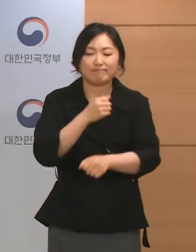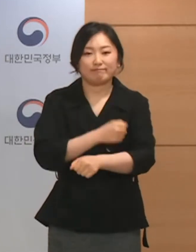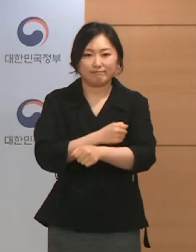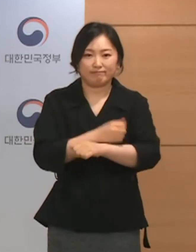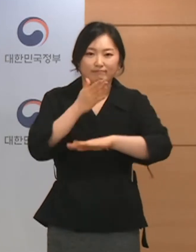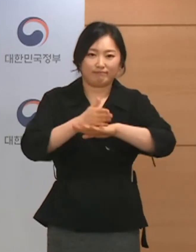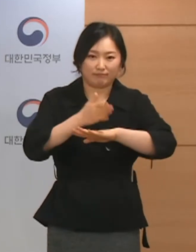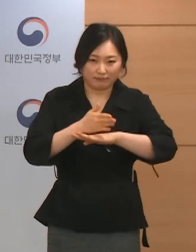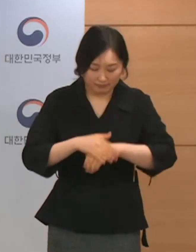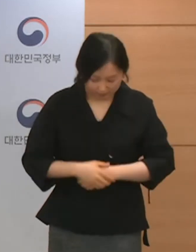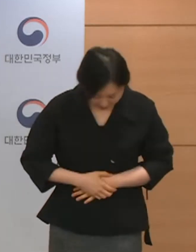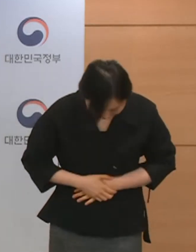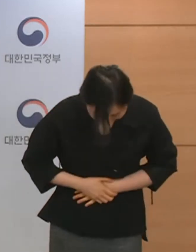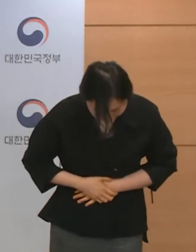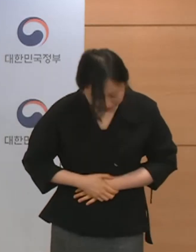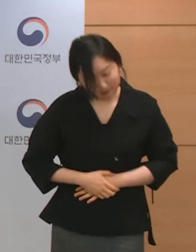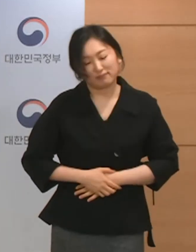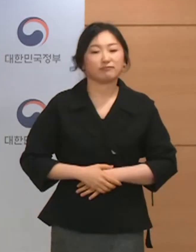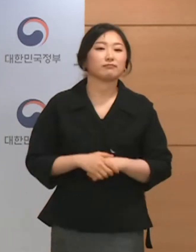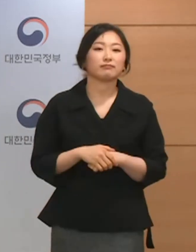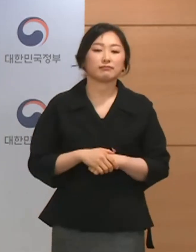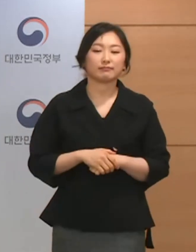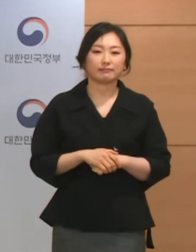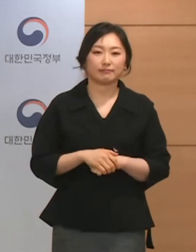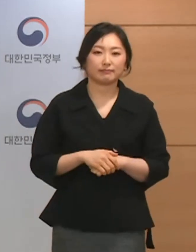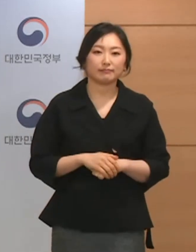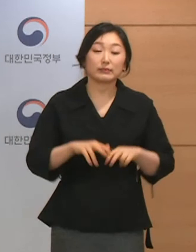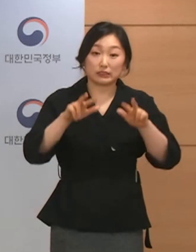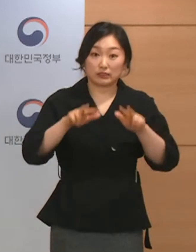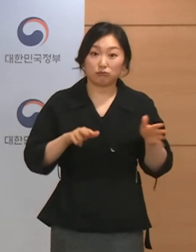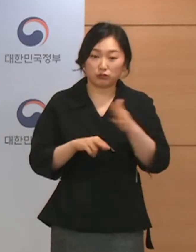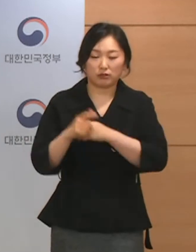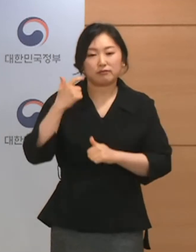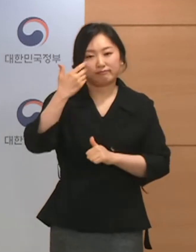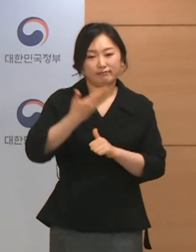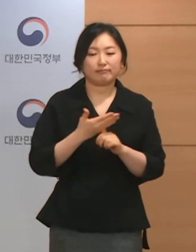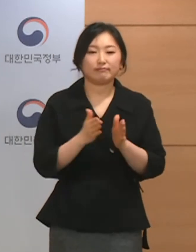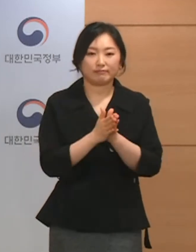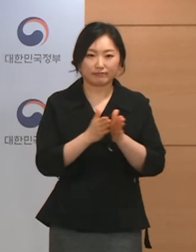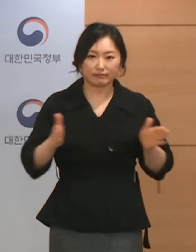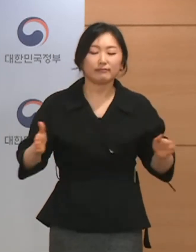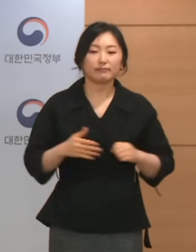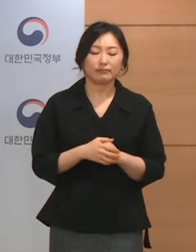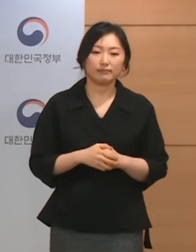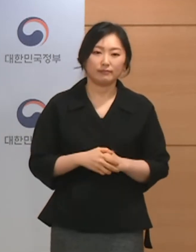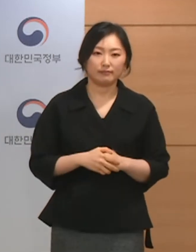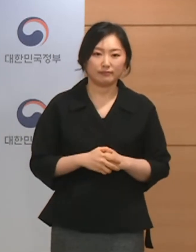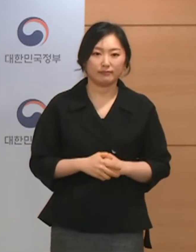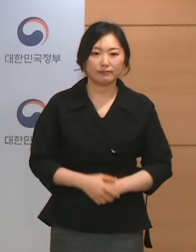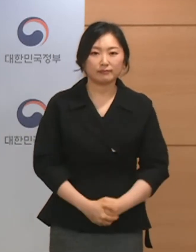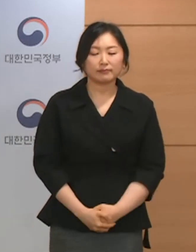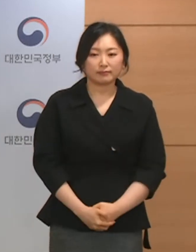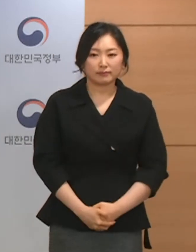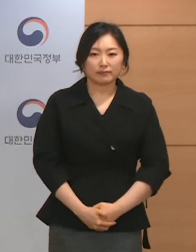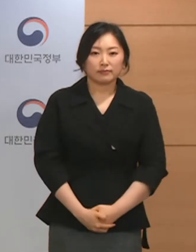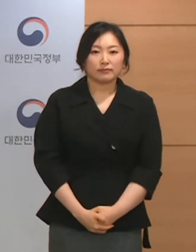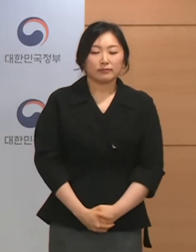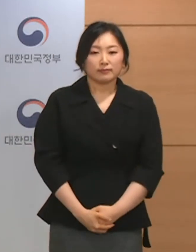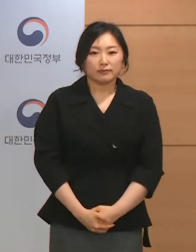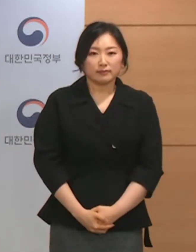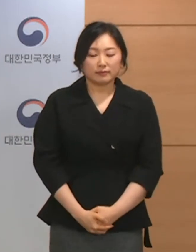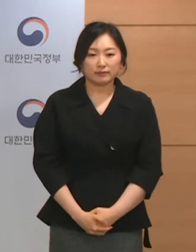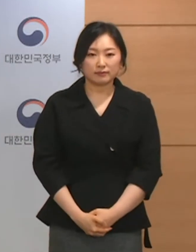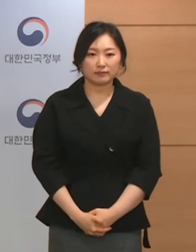감사합니다. 지금부터 질의응답 시간을 가지겠습니다. 브리핑은 사회적 거리 두기 조치로 인해 비대면으로 진행되고